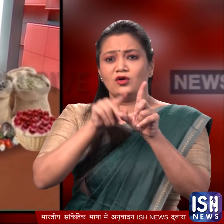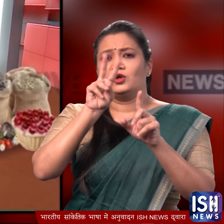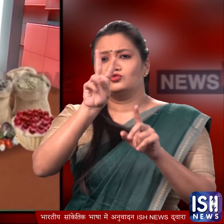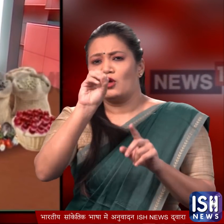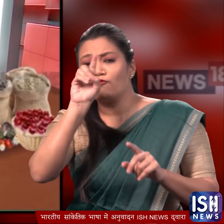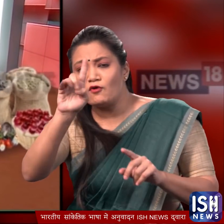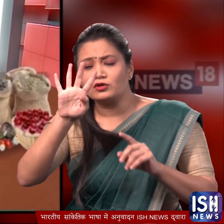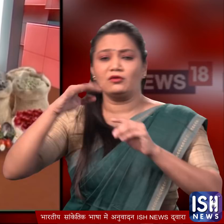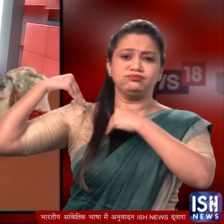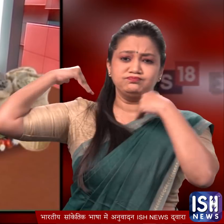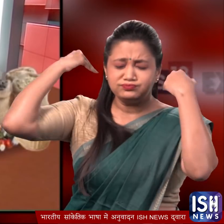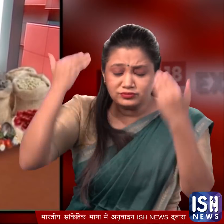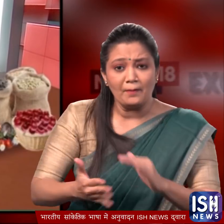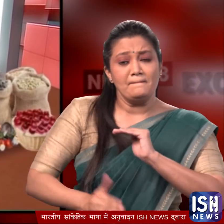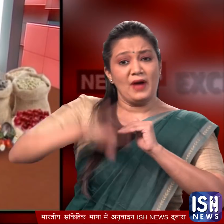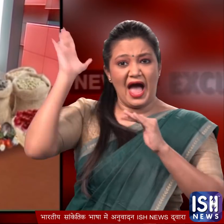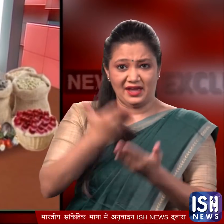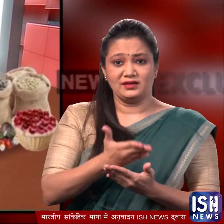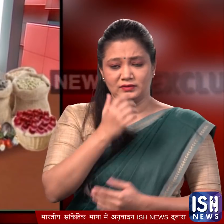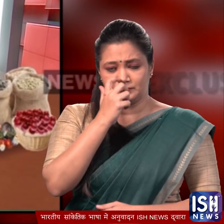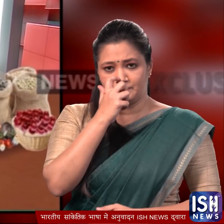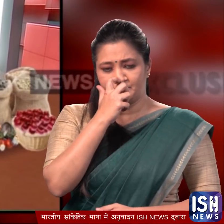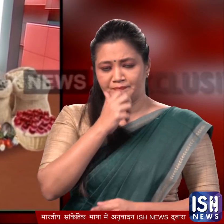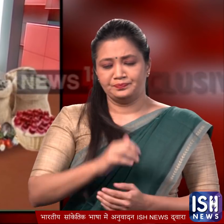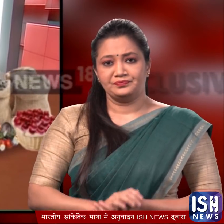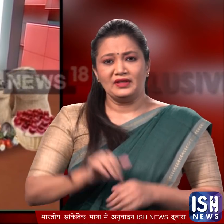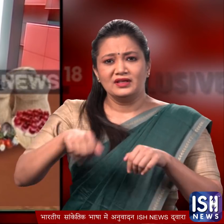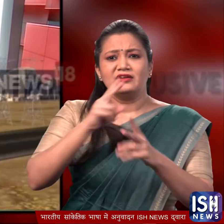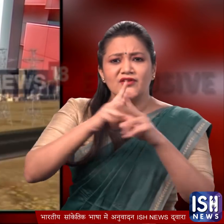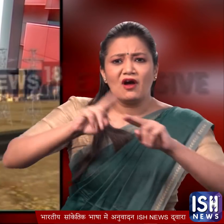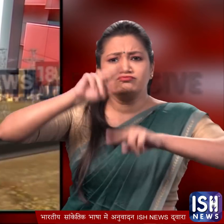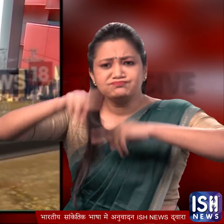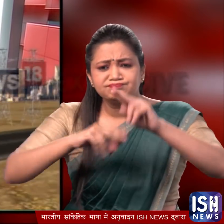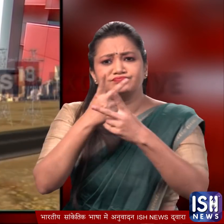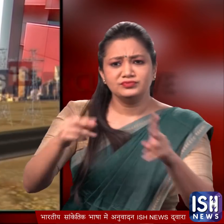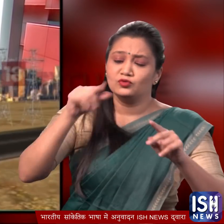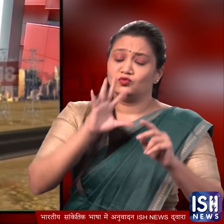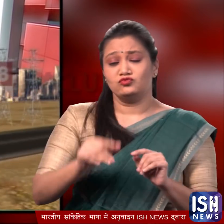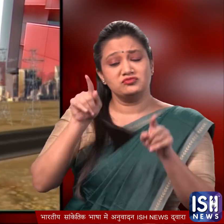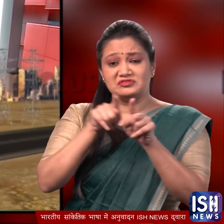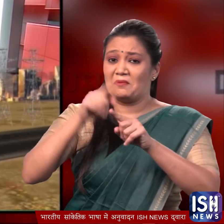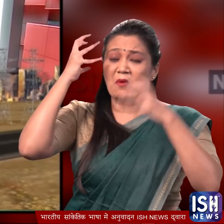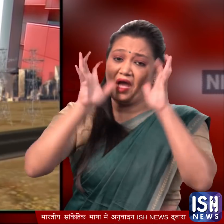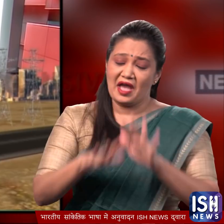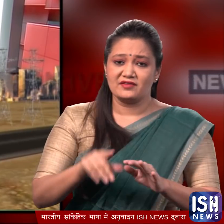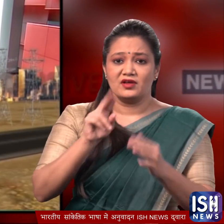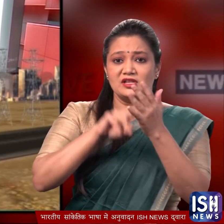के बाद से रीटेल महंगाई का सबसे उचा स्थर था अलांकि और द्योगी कुत पादन से चुड़े आंकड़े चिंता बढ़ाने वाले नवंबर